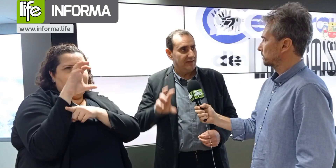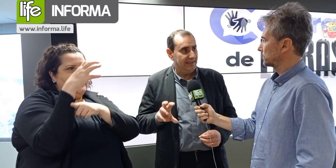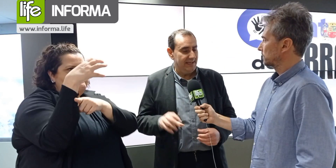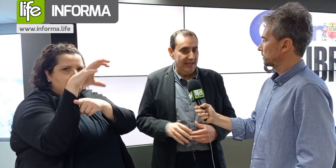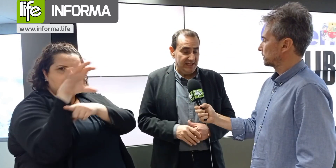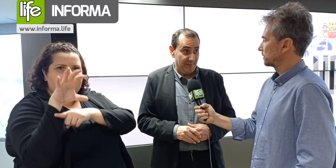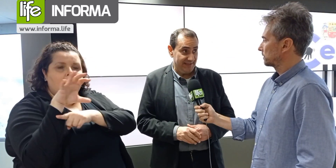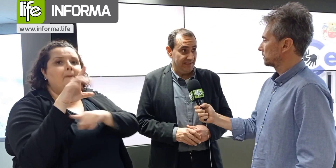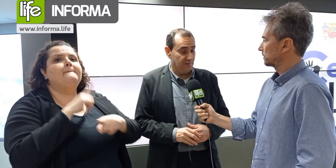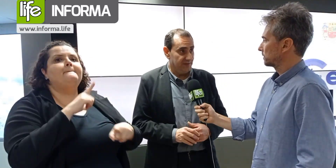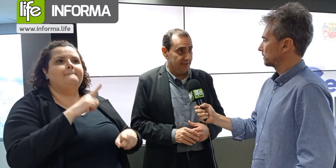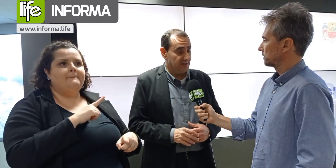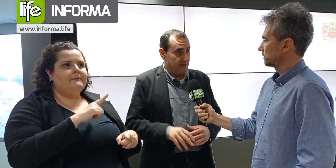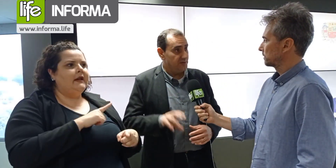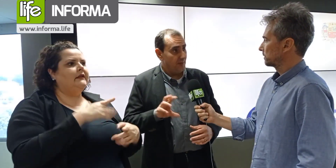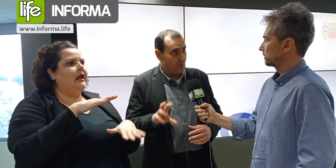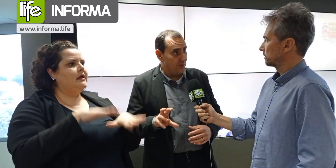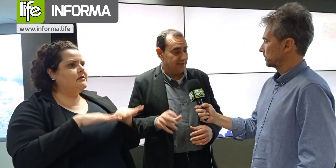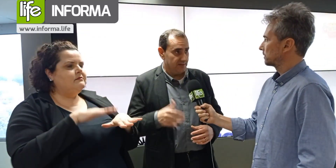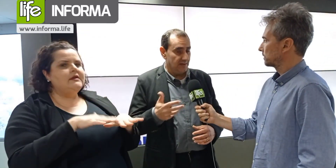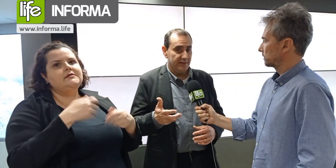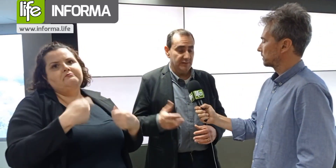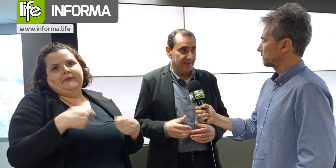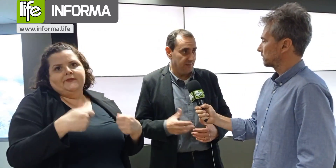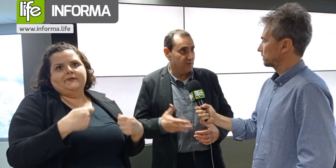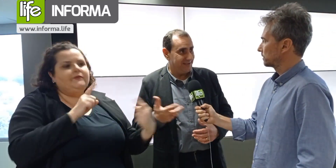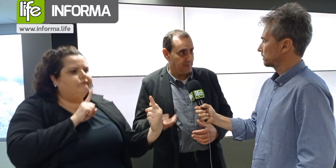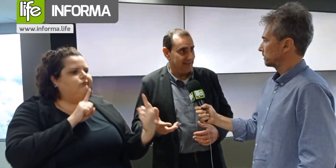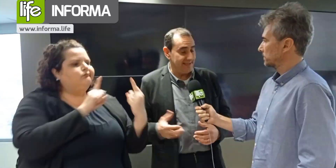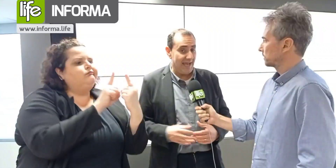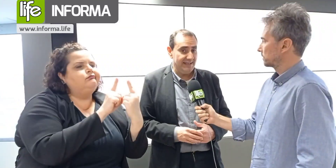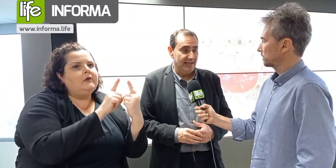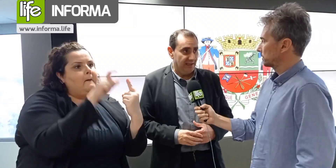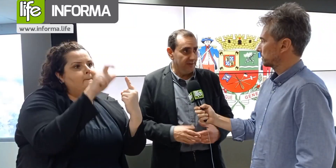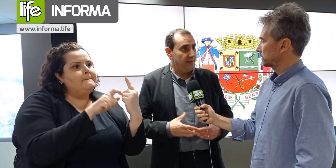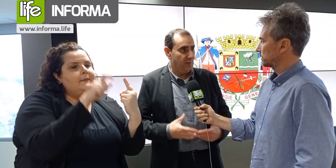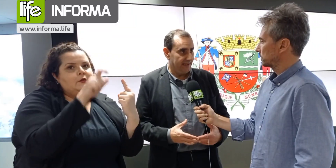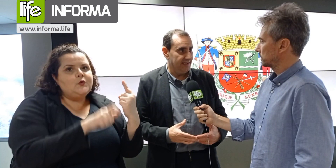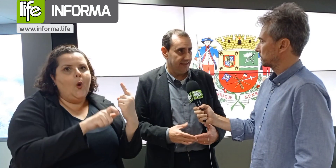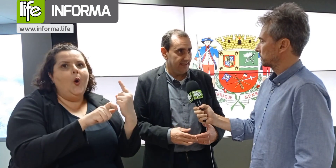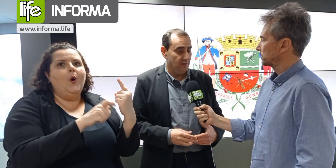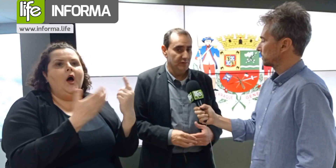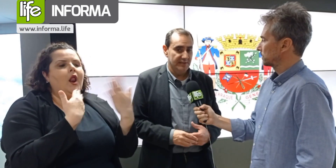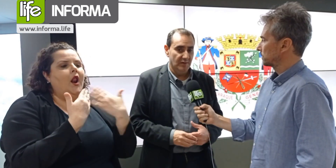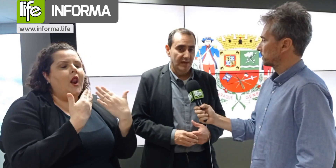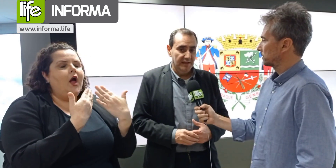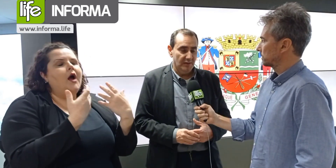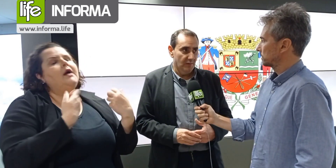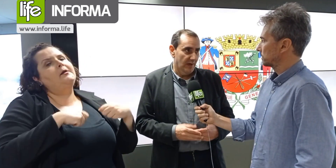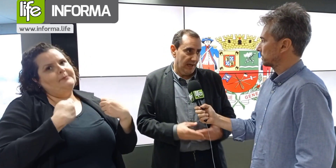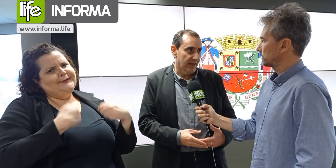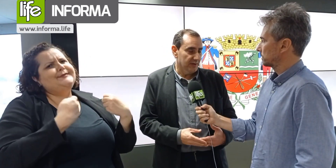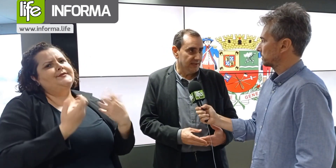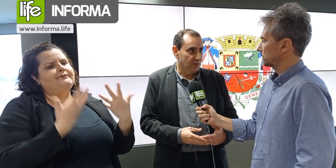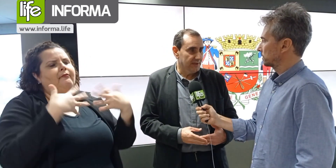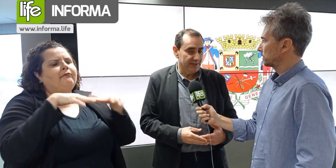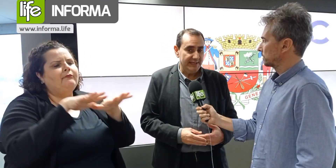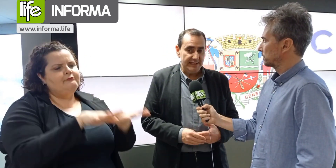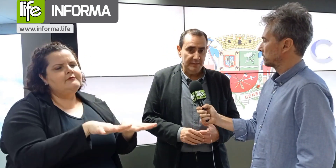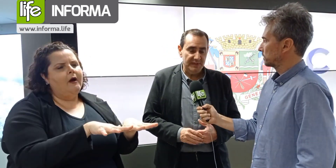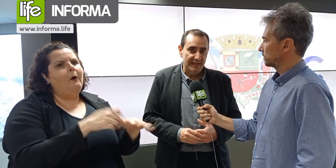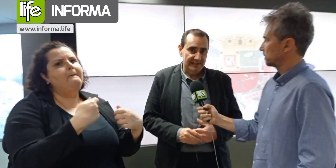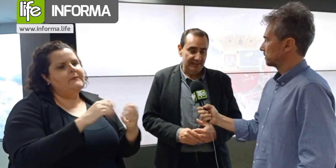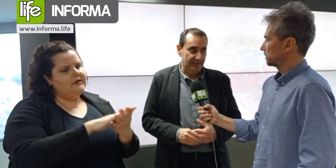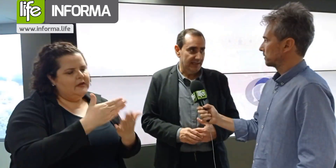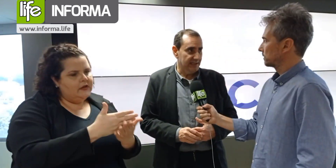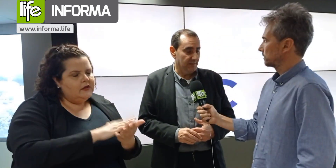atendimentos ali específicos, de atendimento de balcões, que é o atendimento das pessoas especiais, então, isso é importante, esta inclusão. Então, toda a